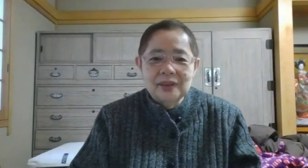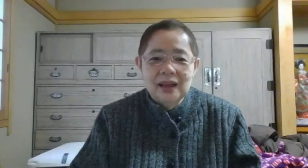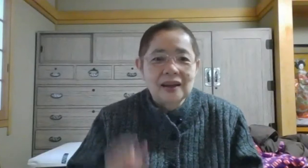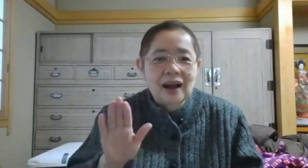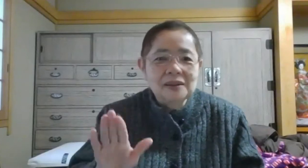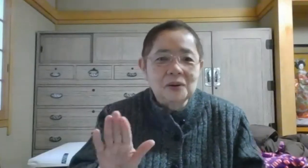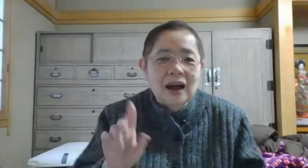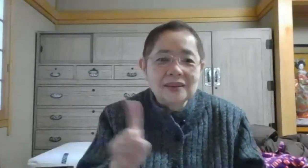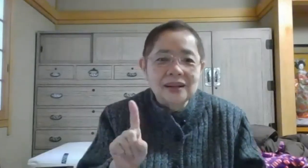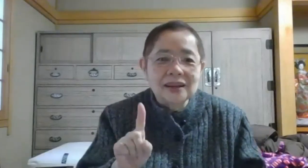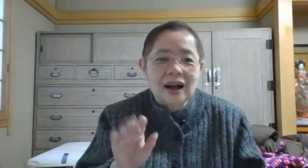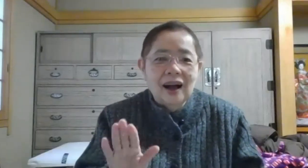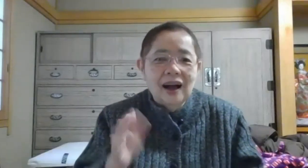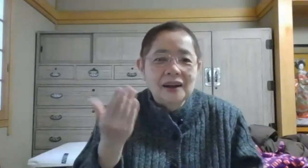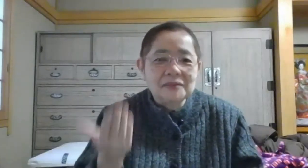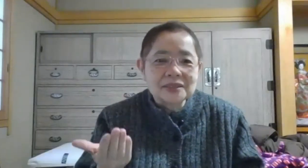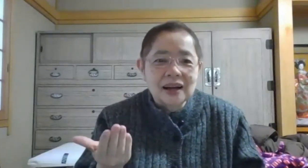あとは何かありますか